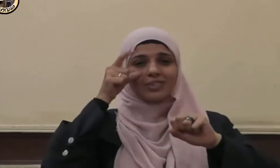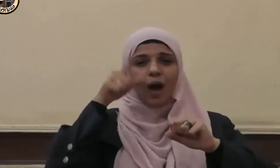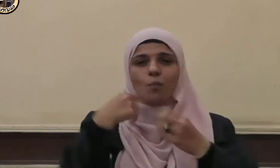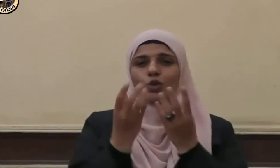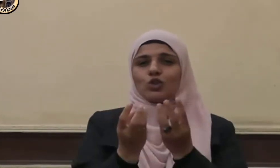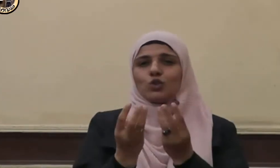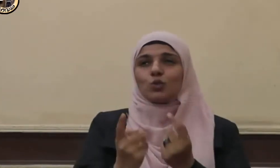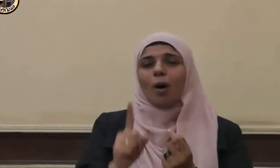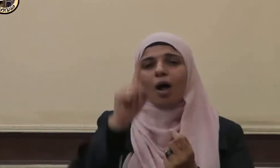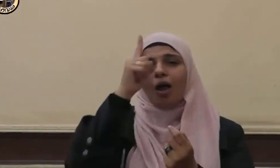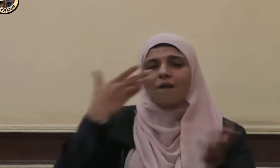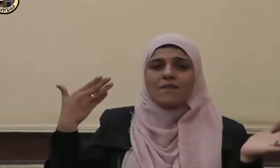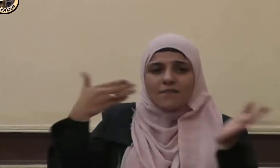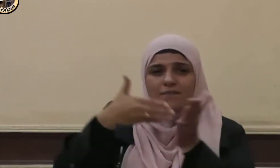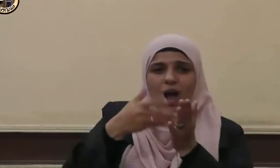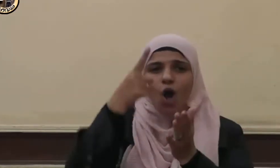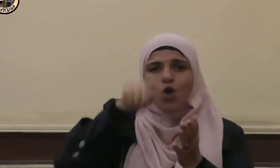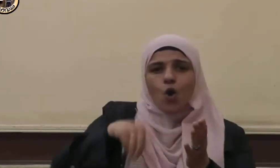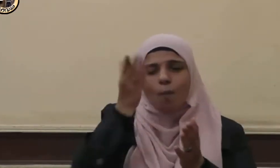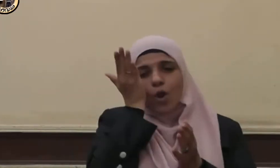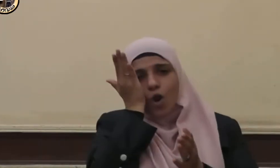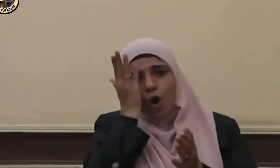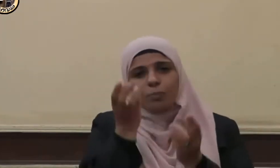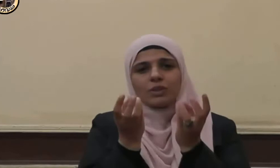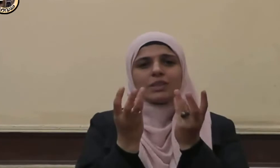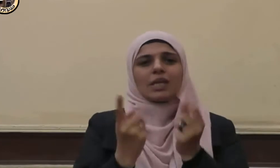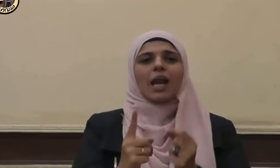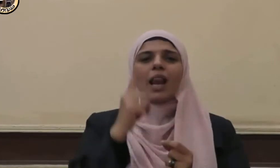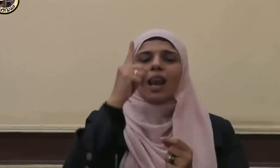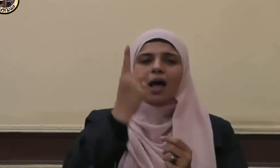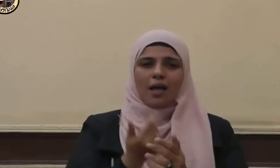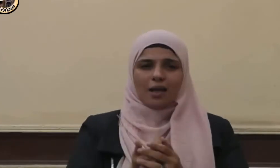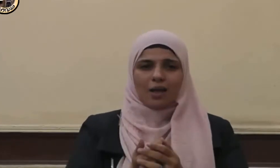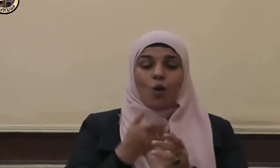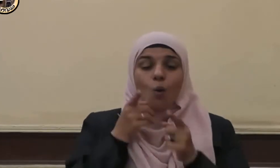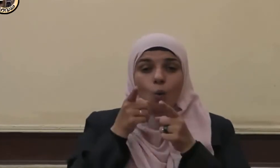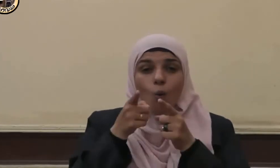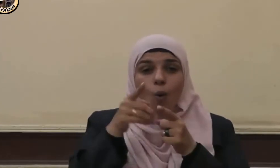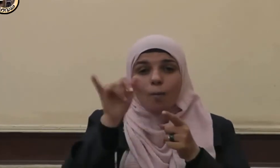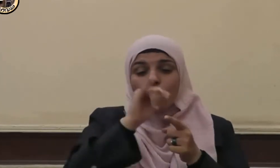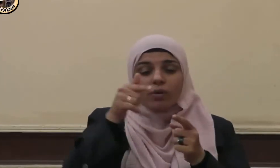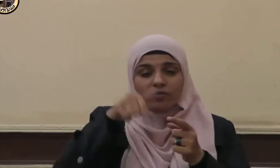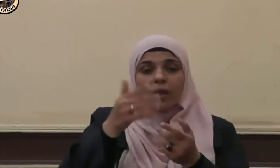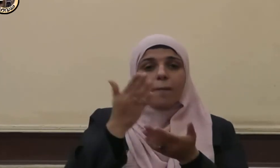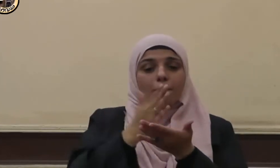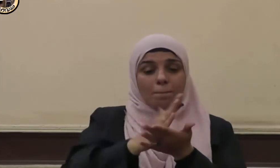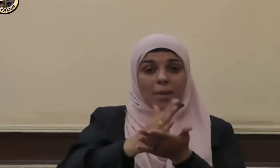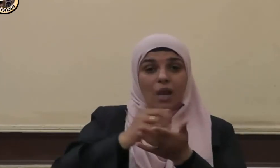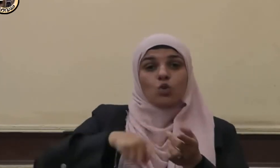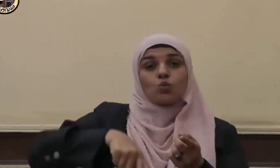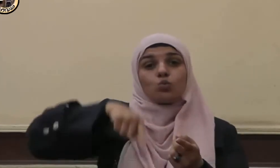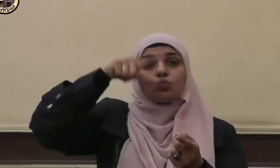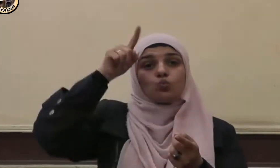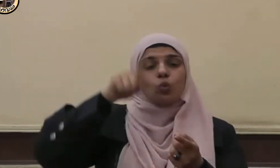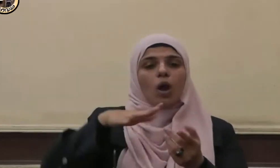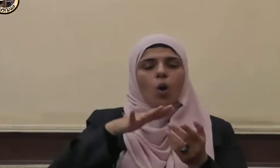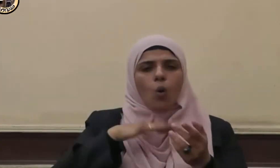ويختم يومه بذكر الله وهو فيما بين ذلك مداره على